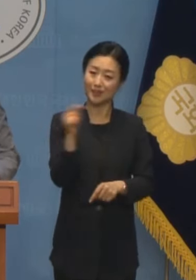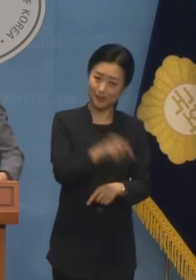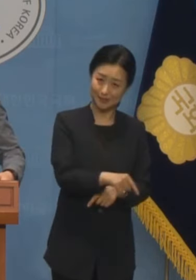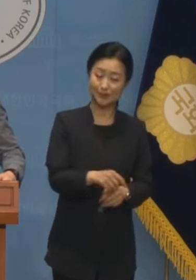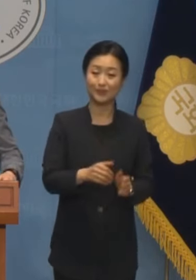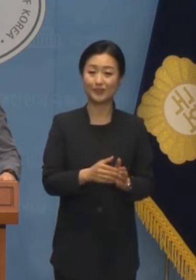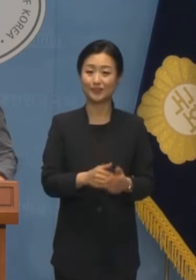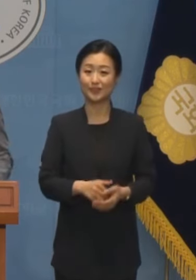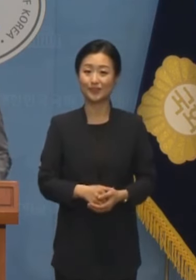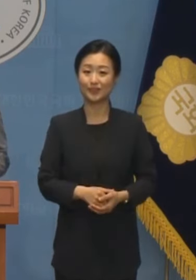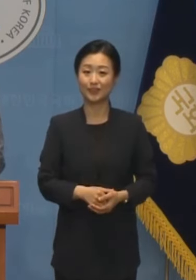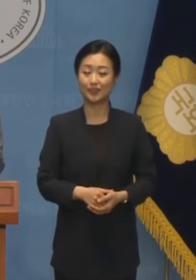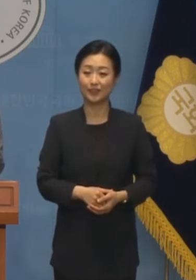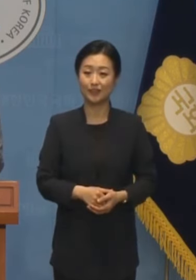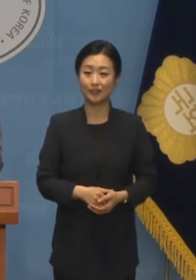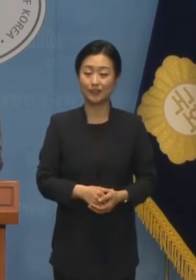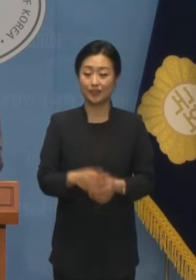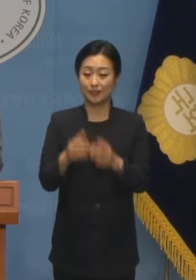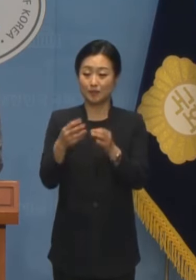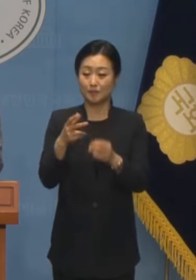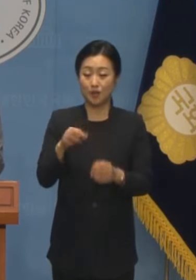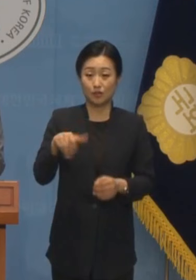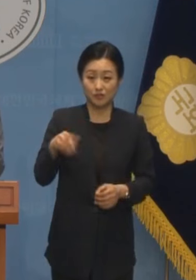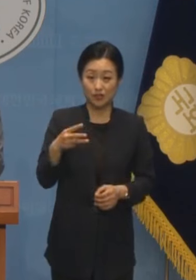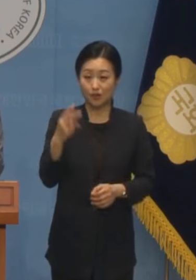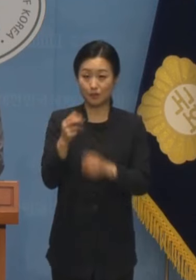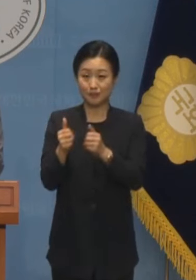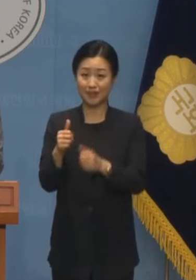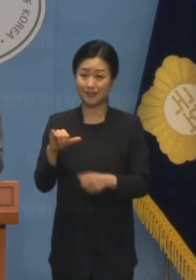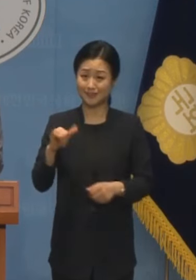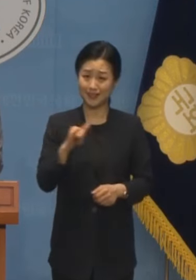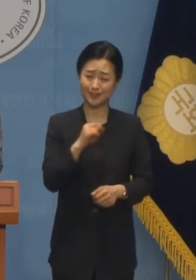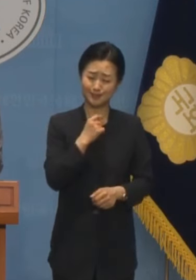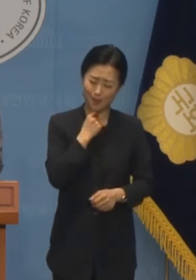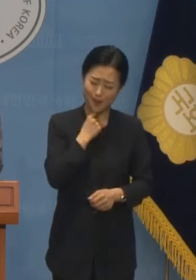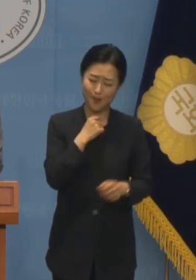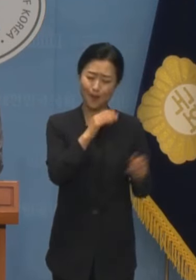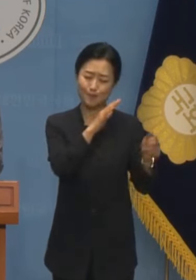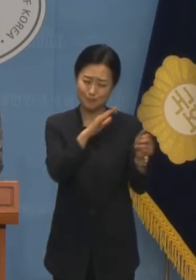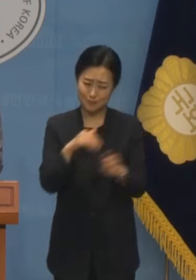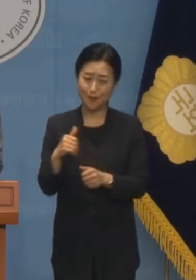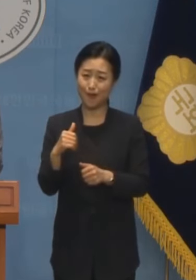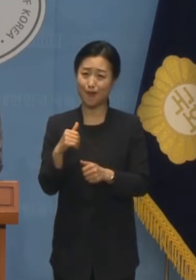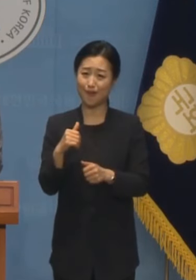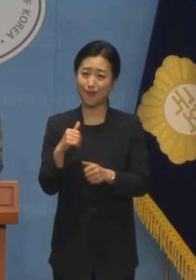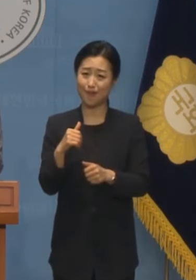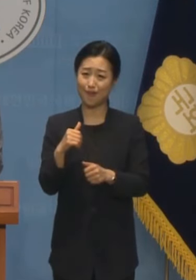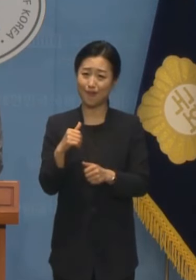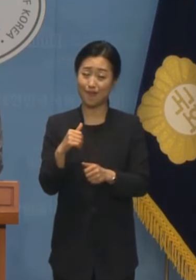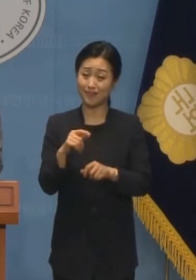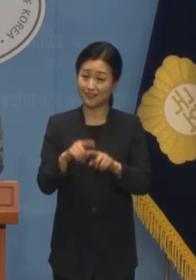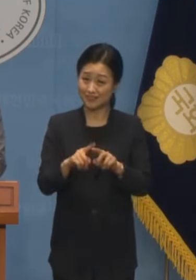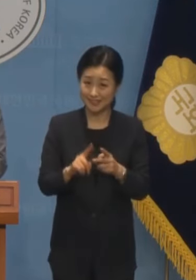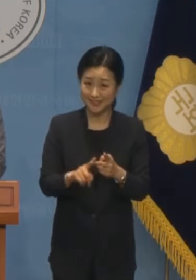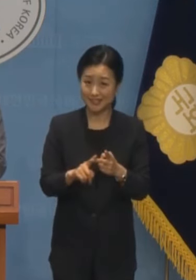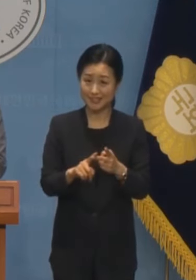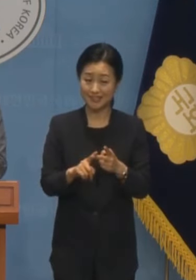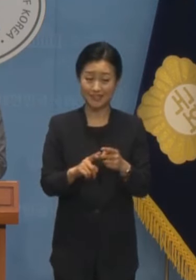이야기가 있습니다 김영철 검사가 데이트를 하고 싶어 부른 데이트 출정입니까? 아니면